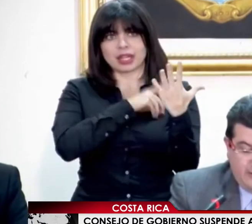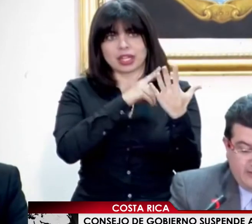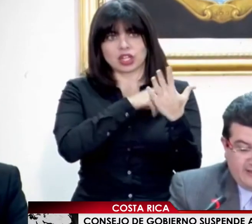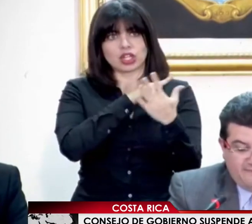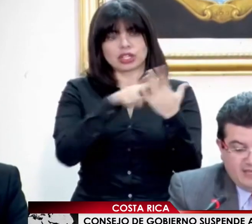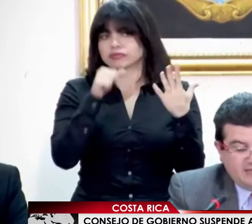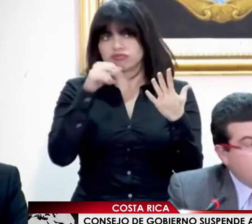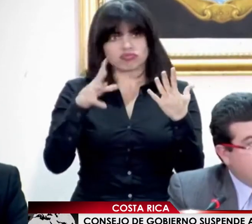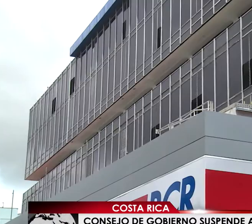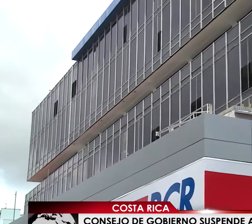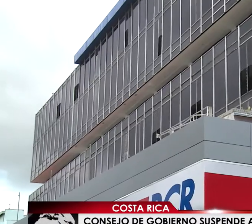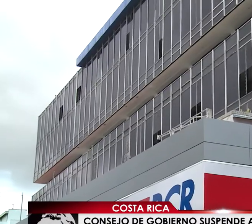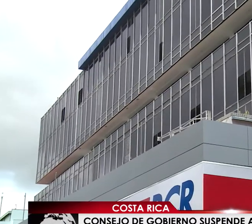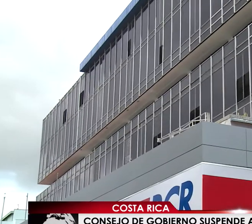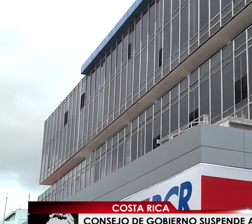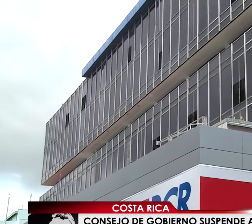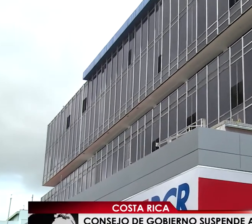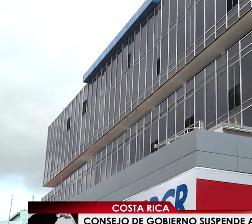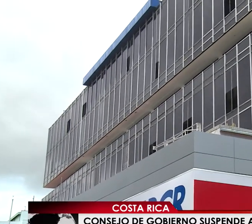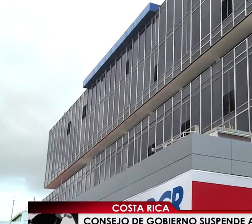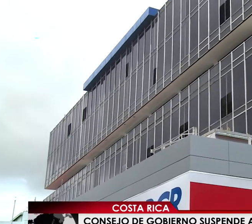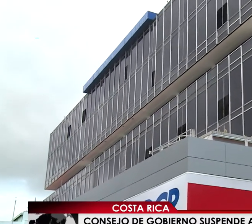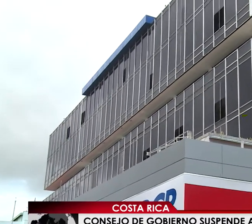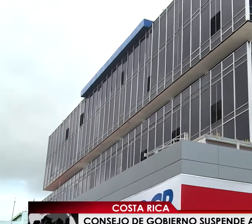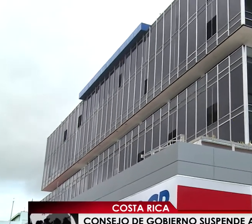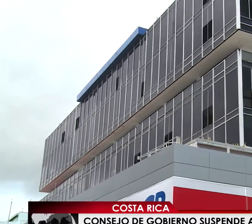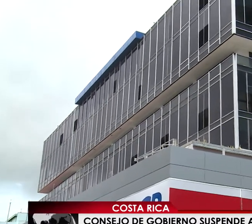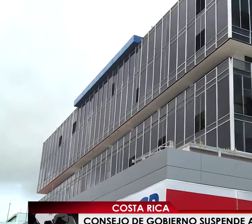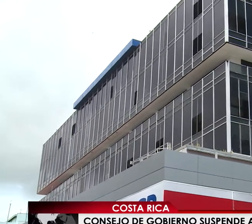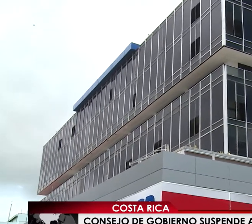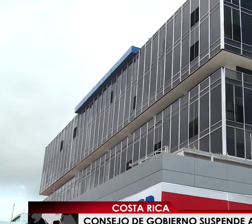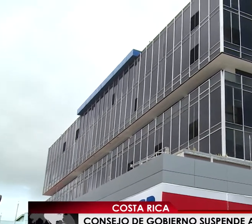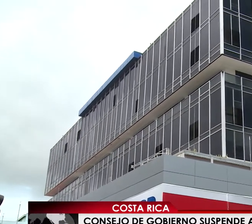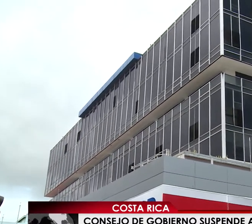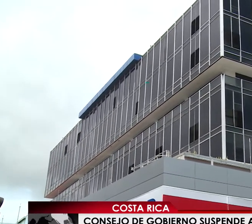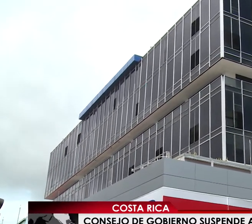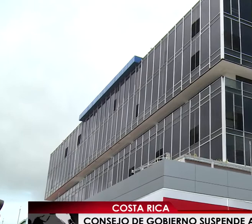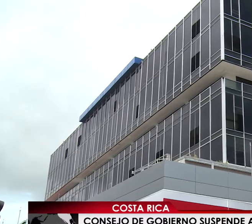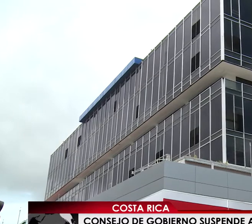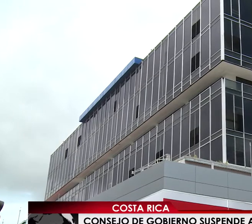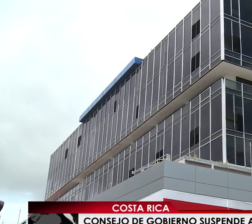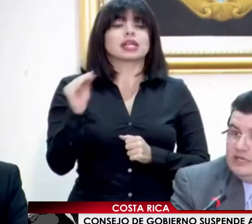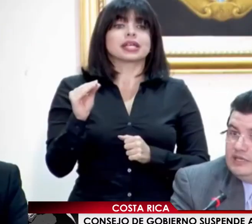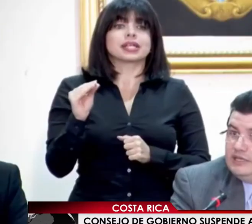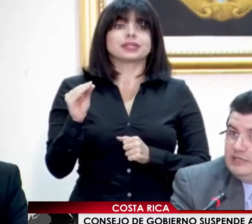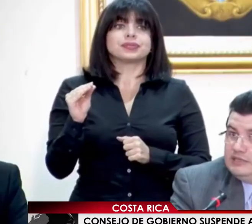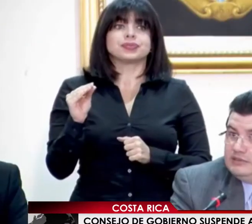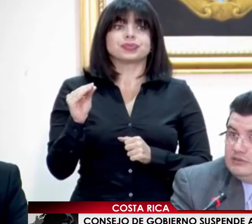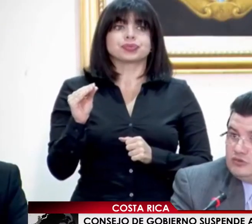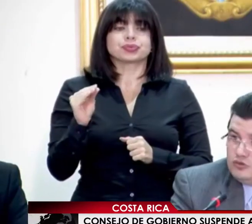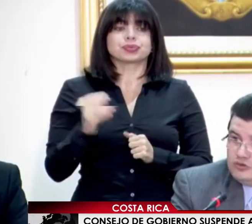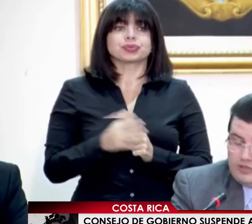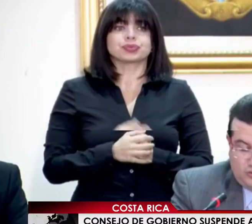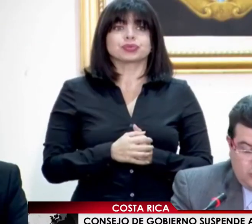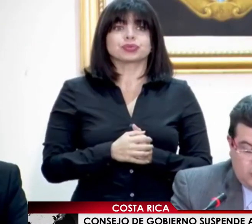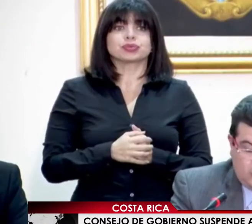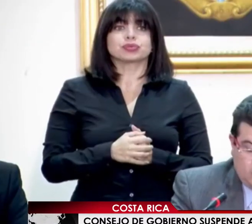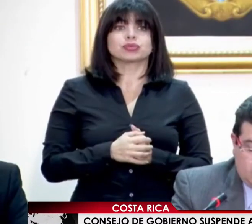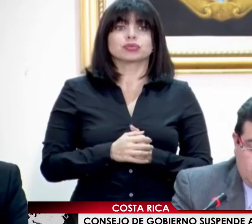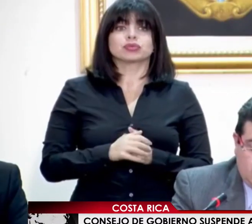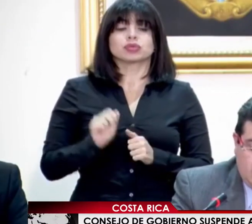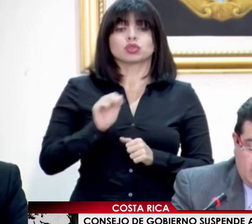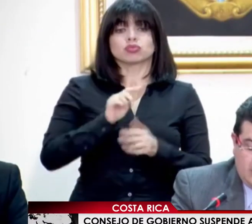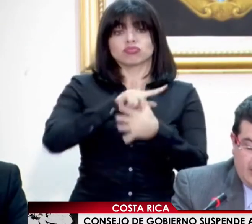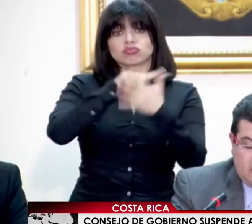También decidió suspenderlos y los sustitutos